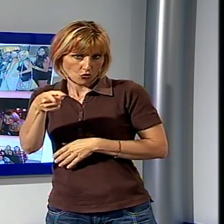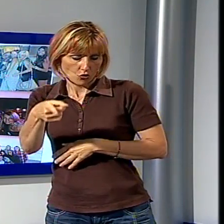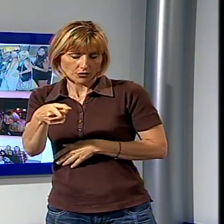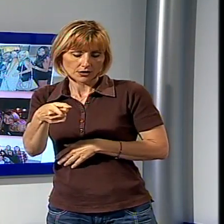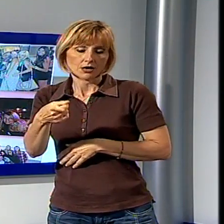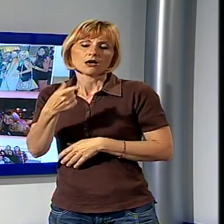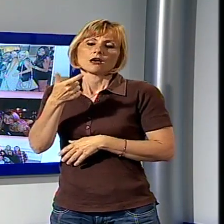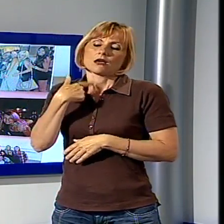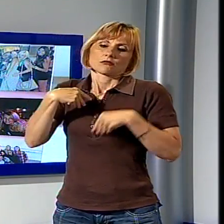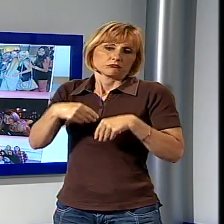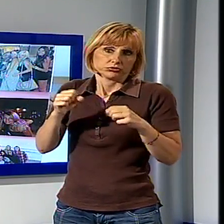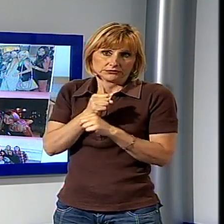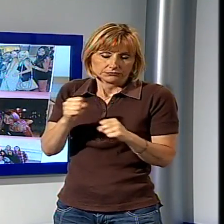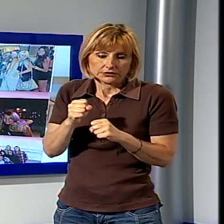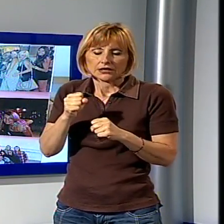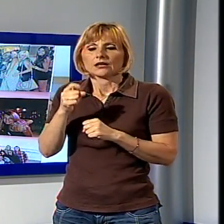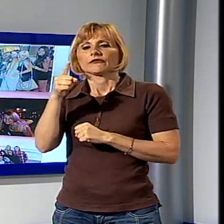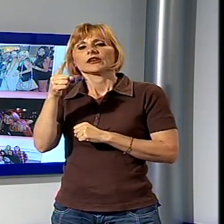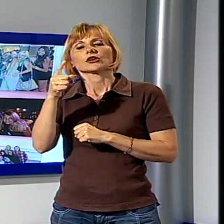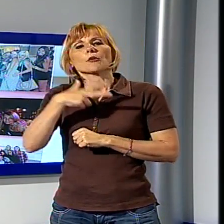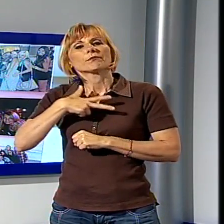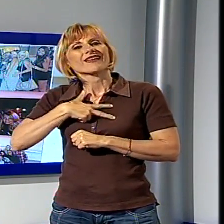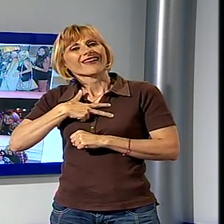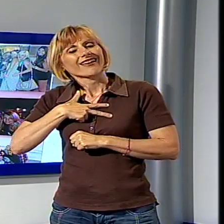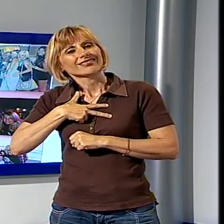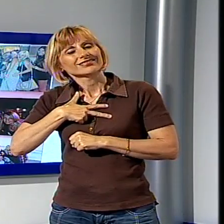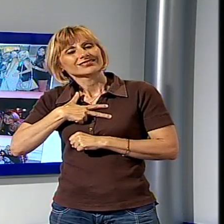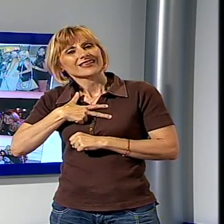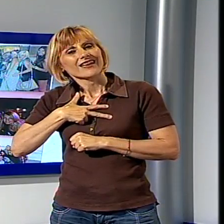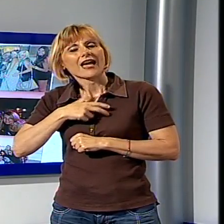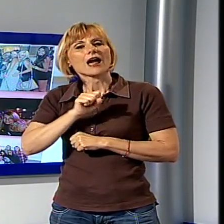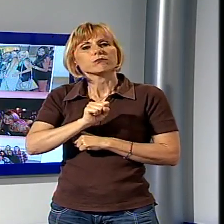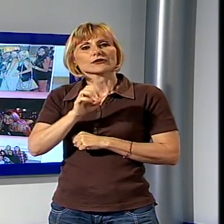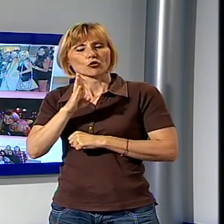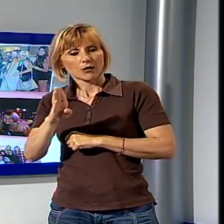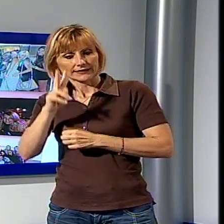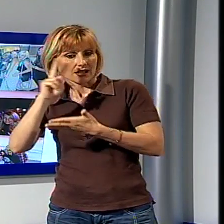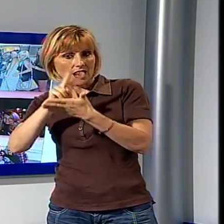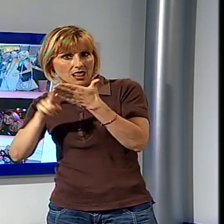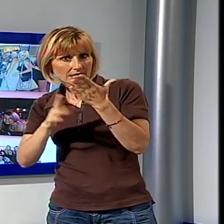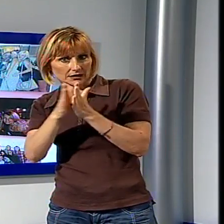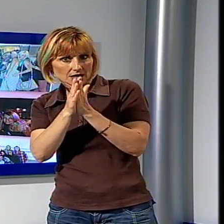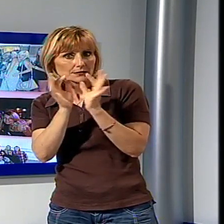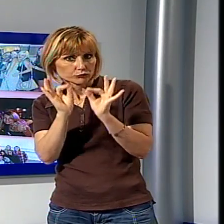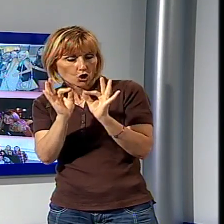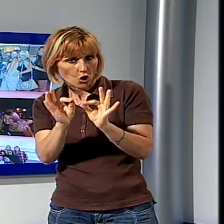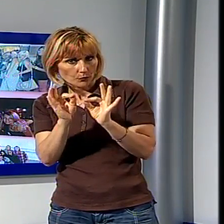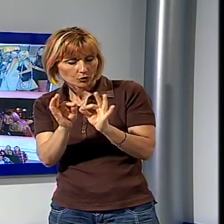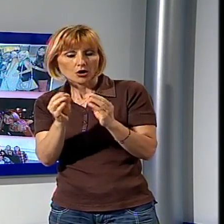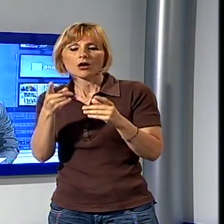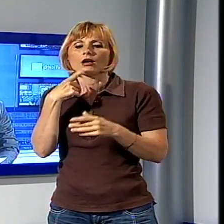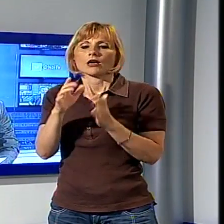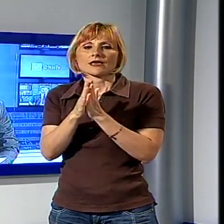lettera che è stata letta in chiesa dal vicario di zona Don Alberto Pardini che ha celebrato la funzione religiosa insieme al